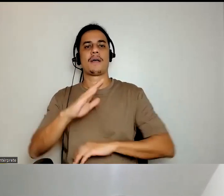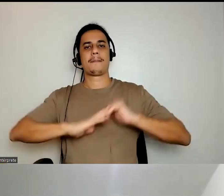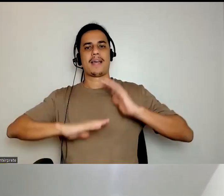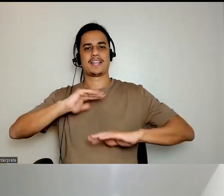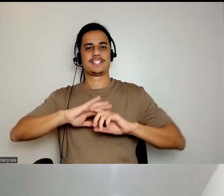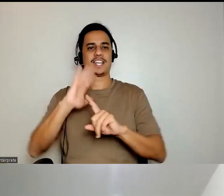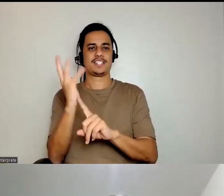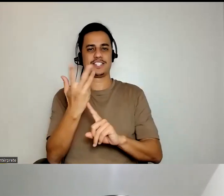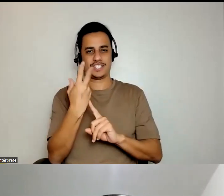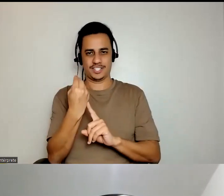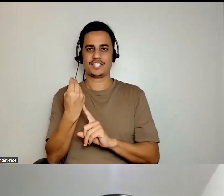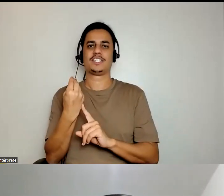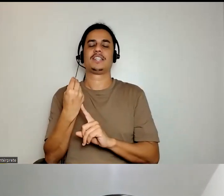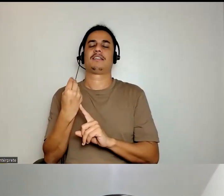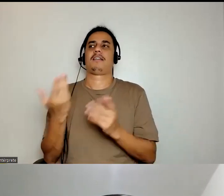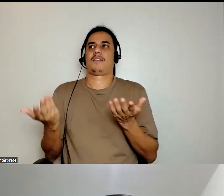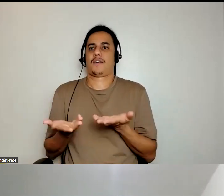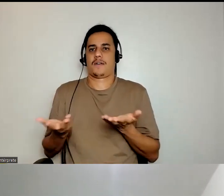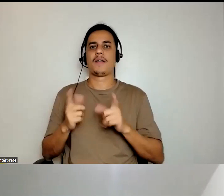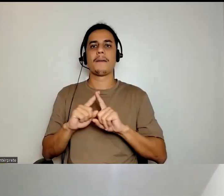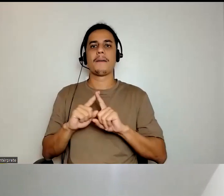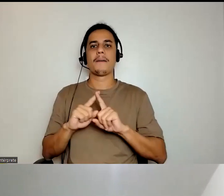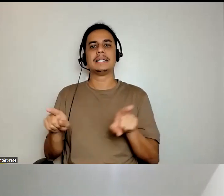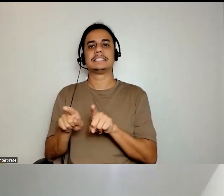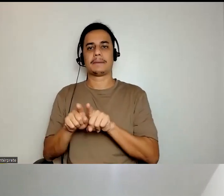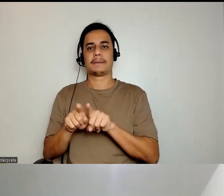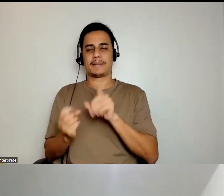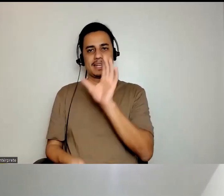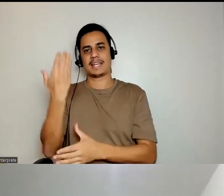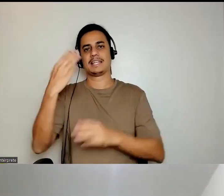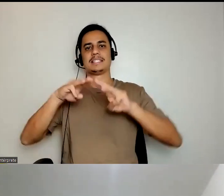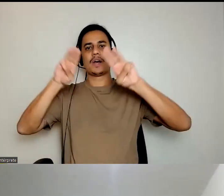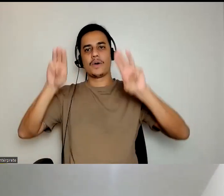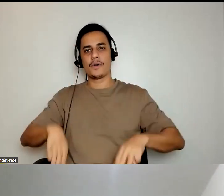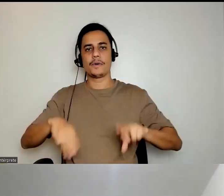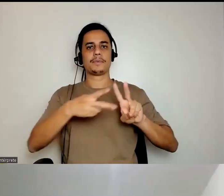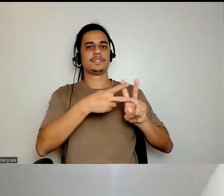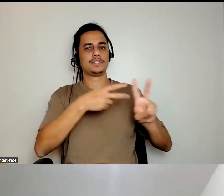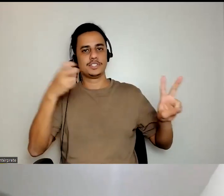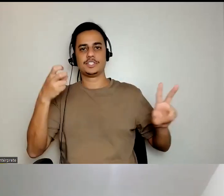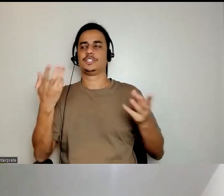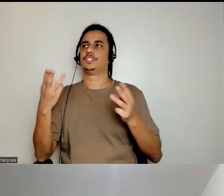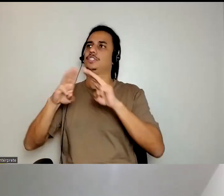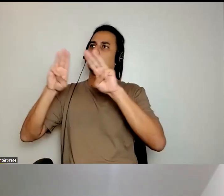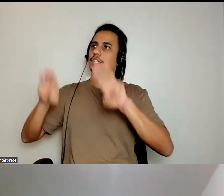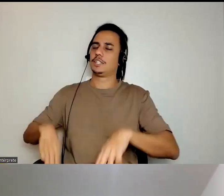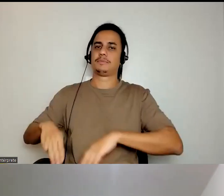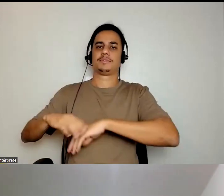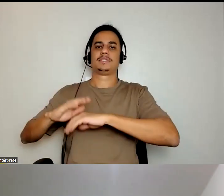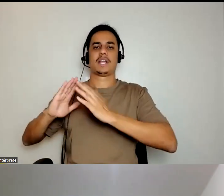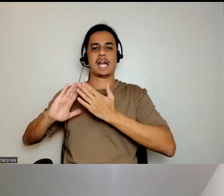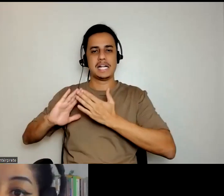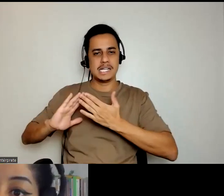artísticas contemporâneas, a própria criação dos museus indígenas, dos museus de favela, dos museus